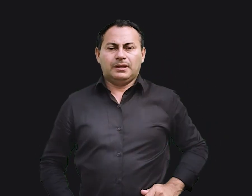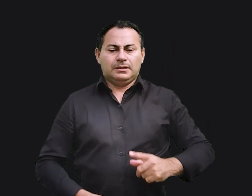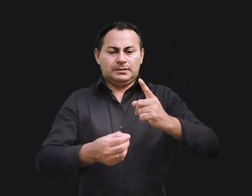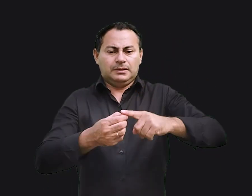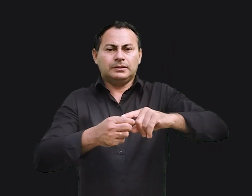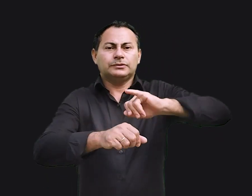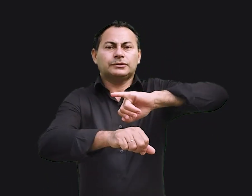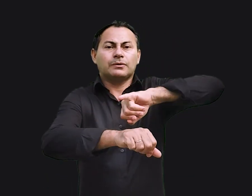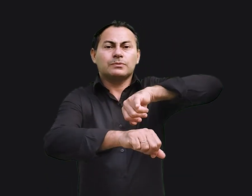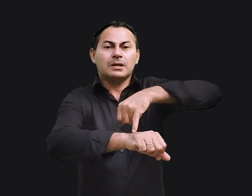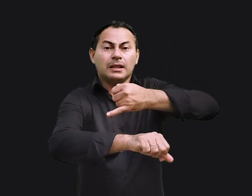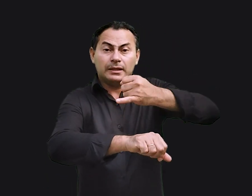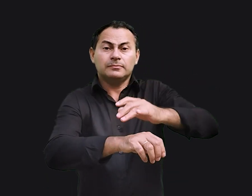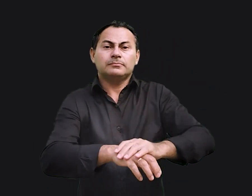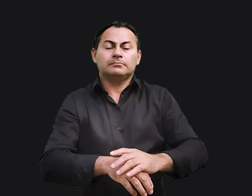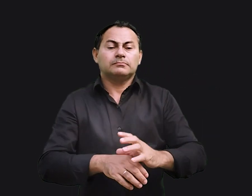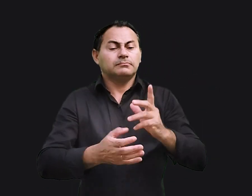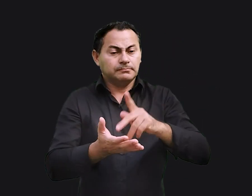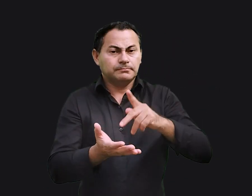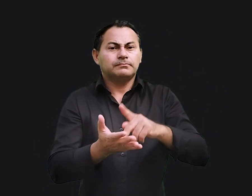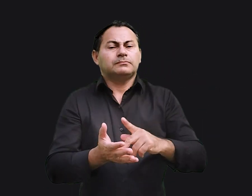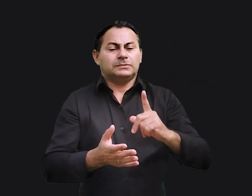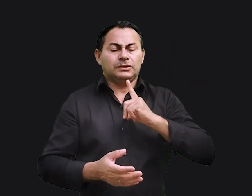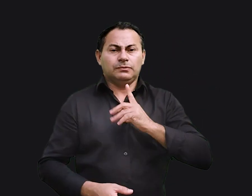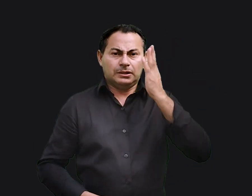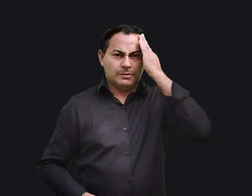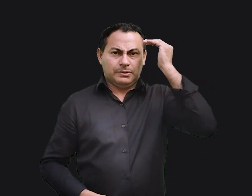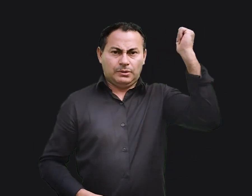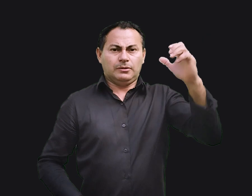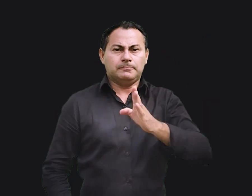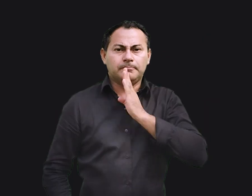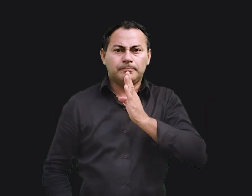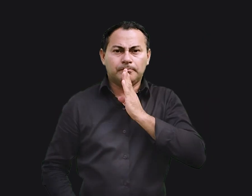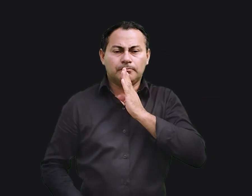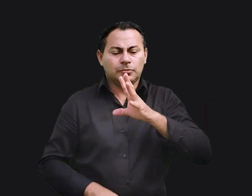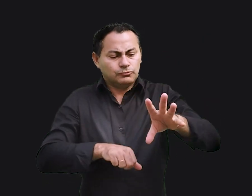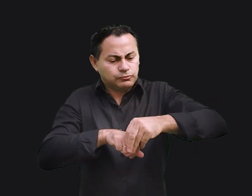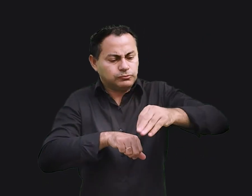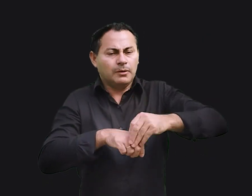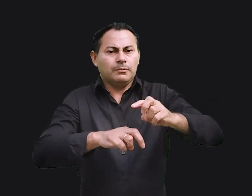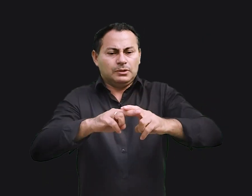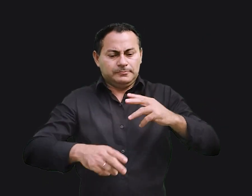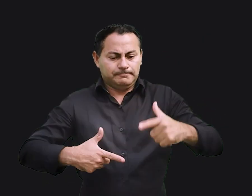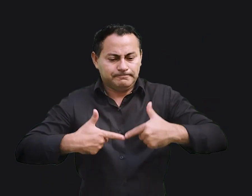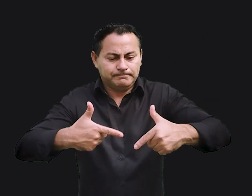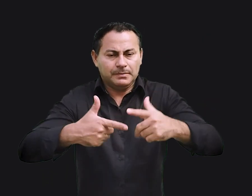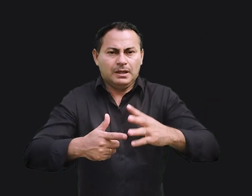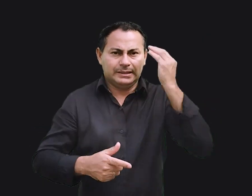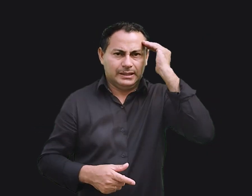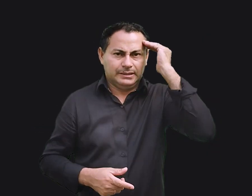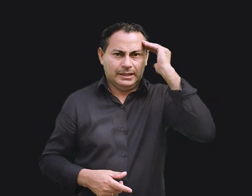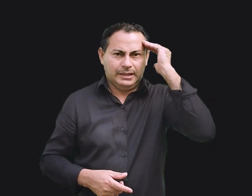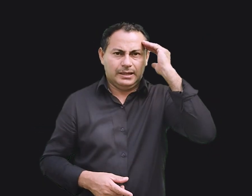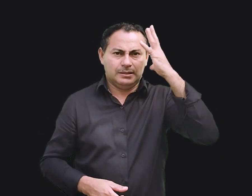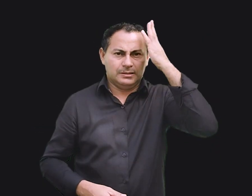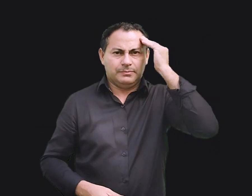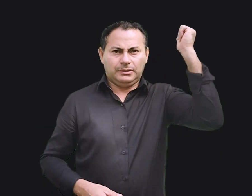Jerusalém antes de mim. De fato adquiri muita sabedoria e conhecimento. Por isso me esforcei para compreender a sabedoria bem como a